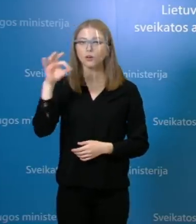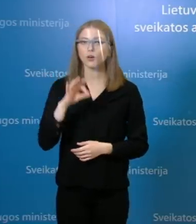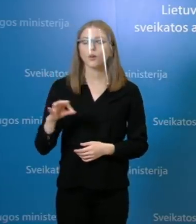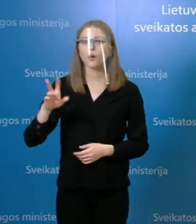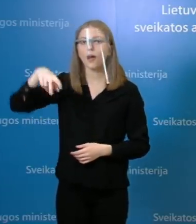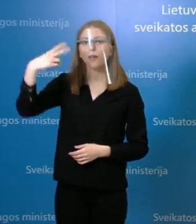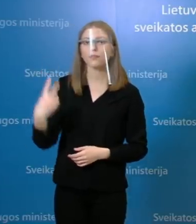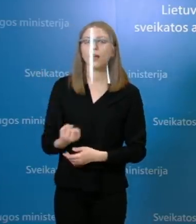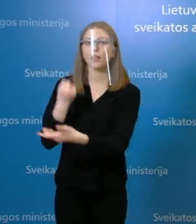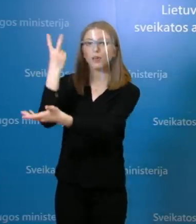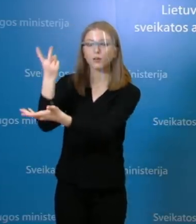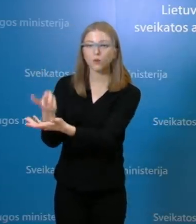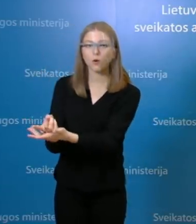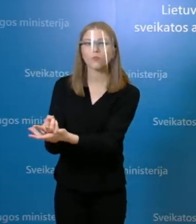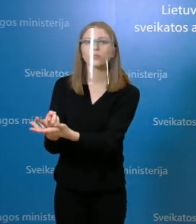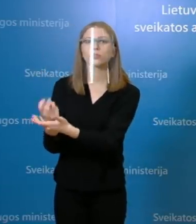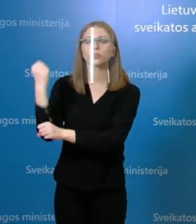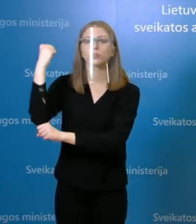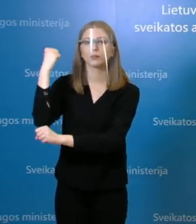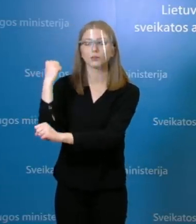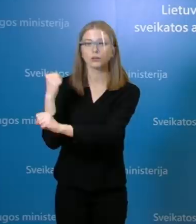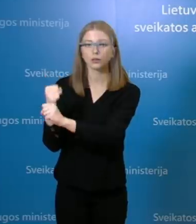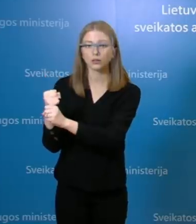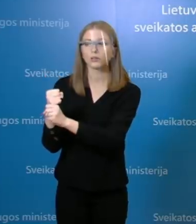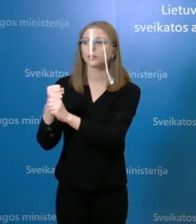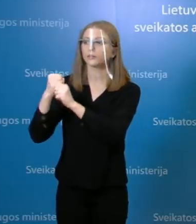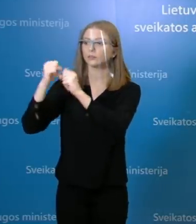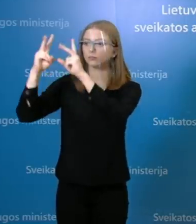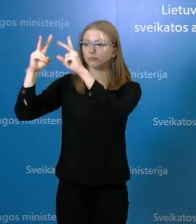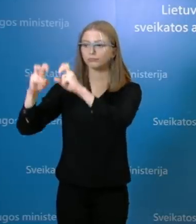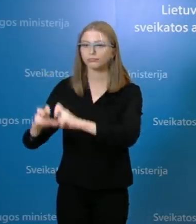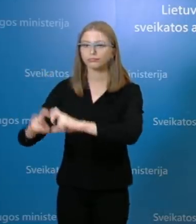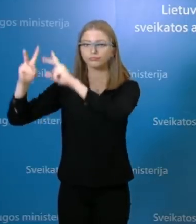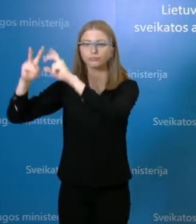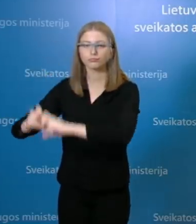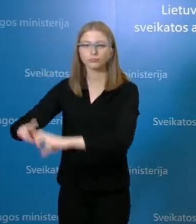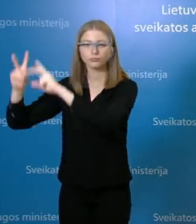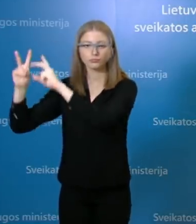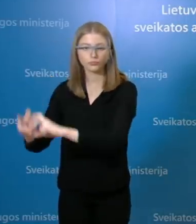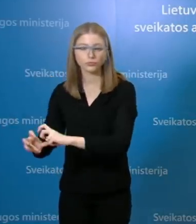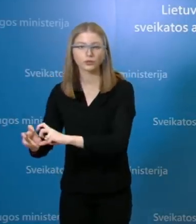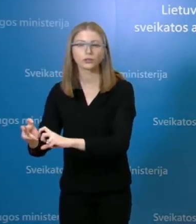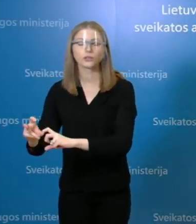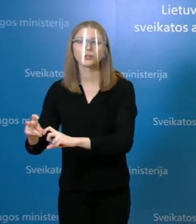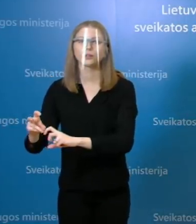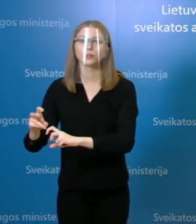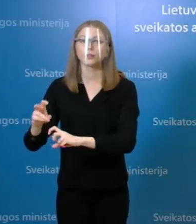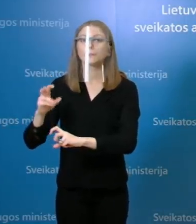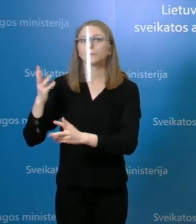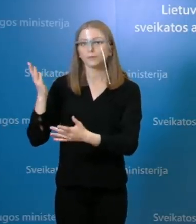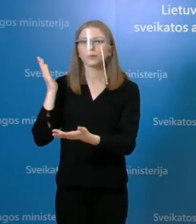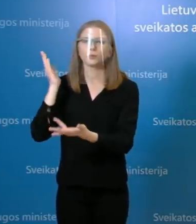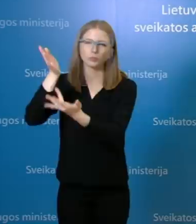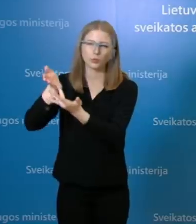klinikinės ligoninės darbuotojų ištirimo, kuris buvo ir teiktas nurodymas. Tai jau paminėjau, kad yra dalis darbuotojų ištirta,